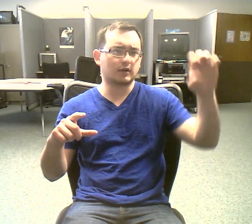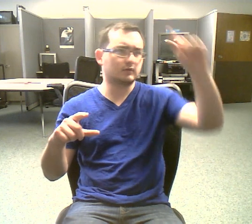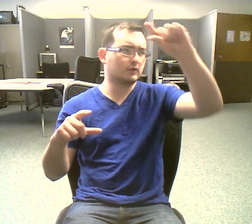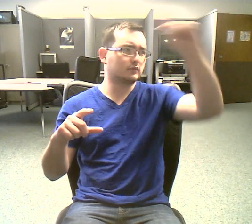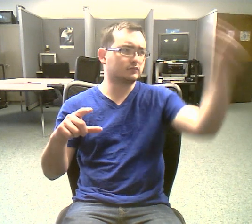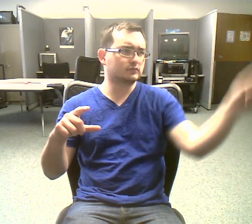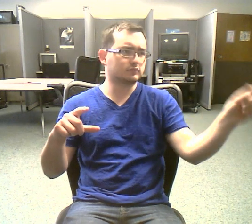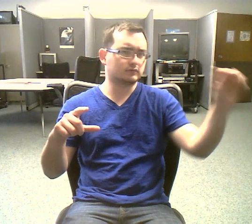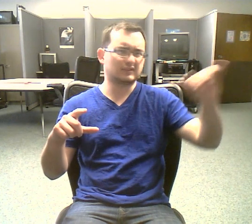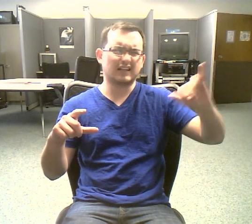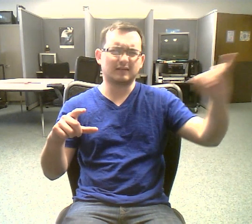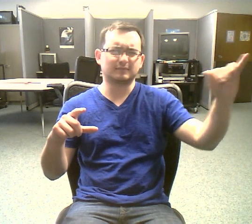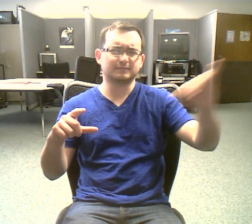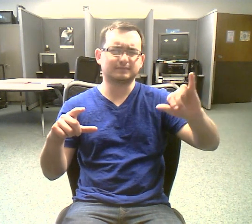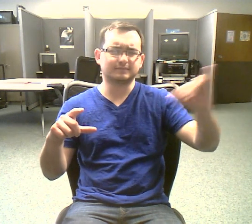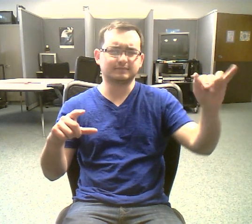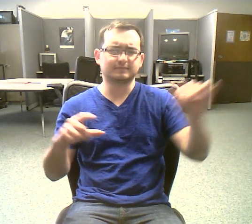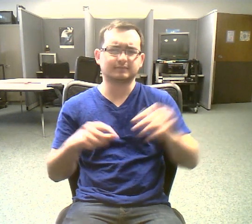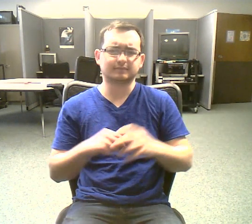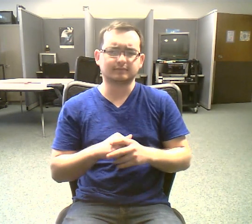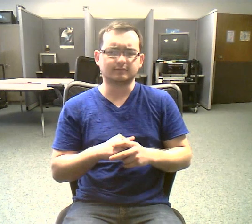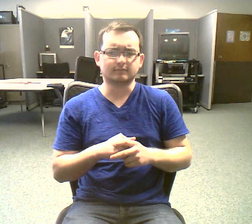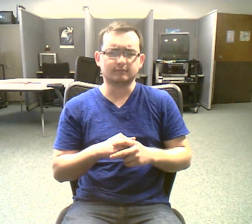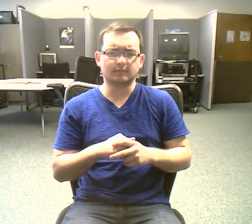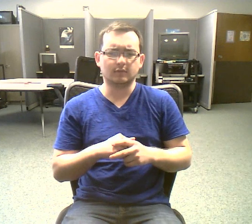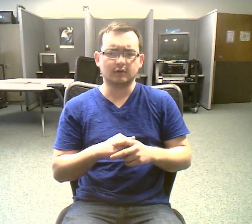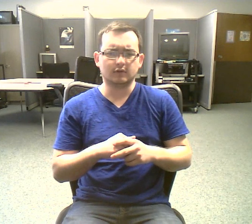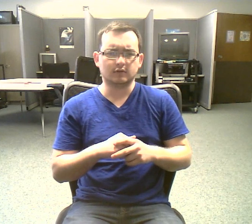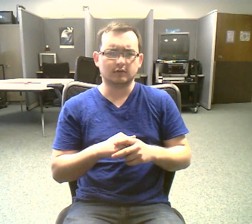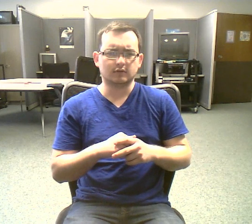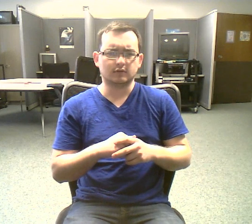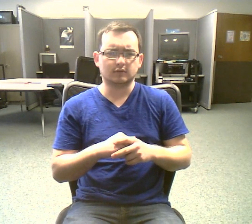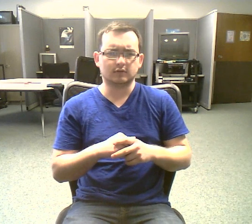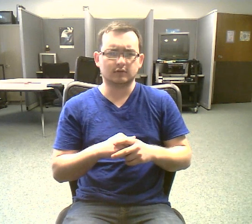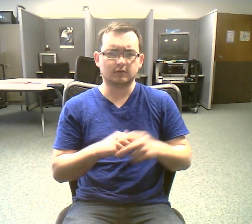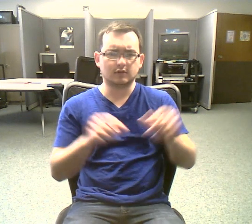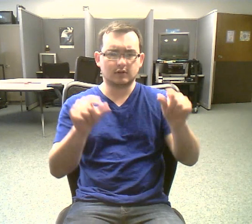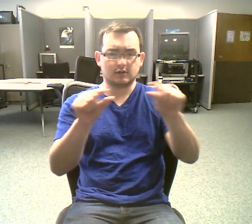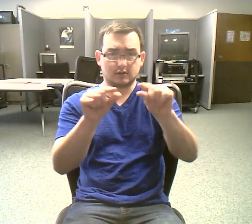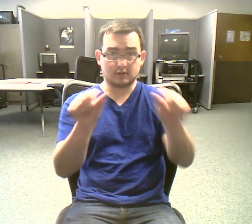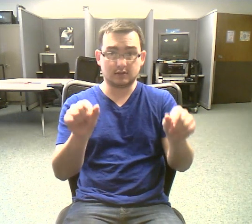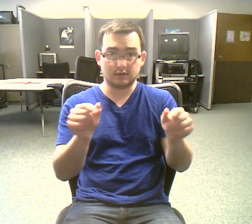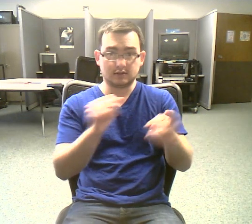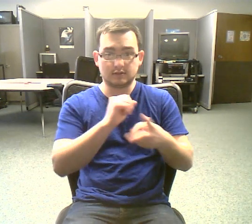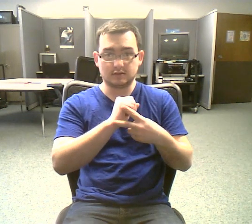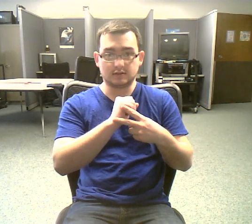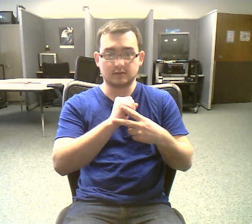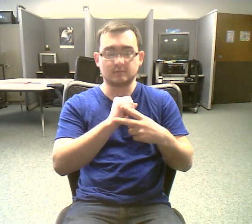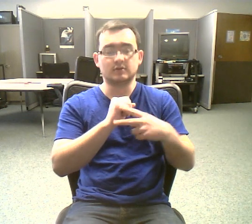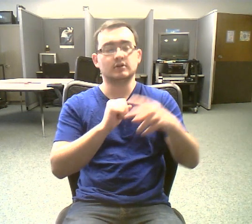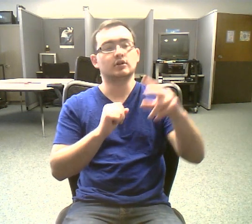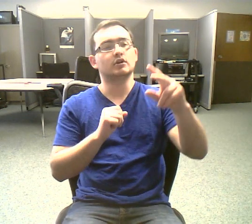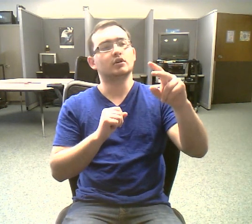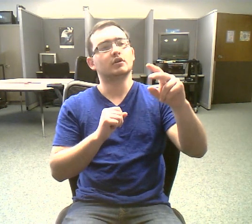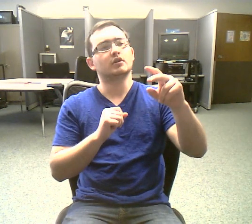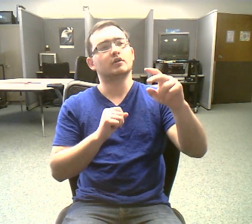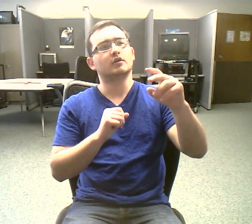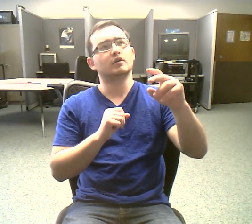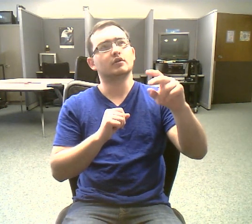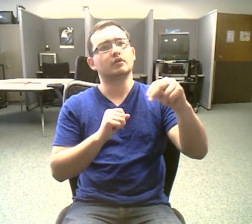keeps all of the chromatin and nucleolids inside. When the cell is in a resting state, there is